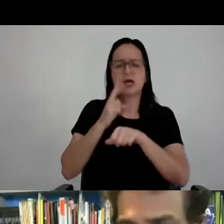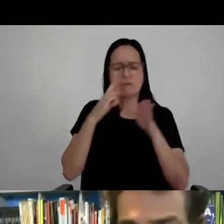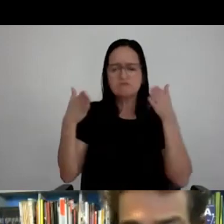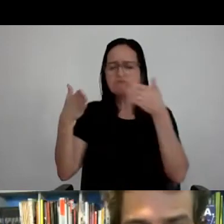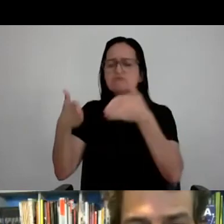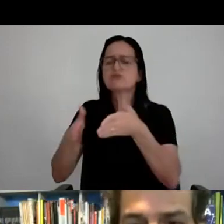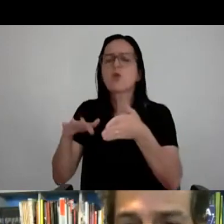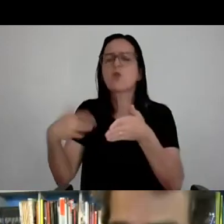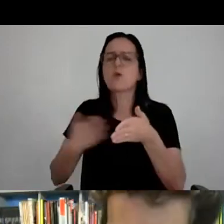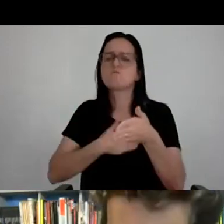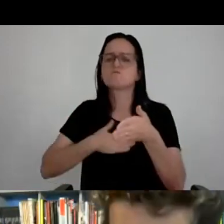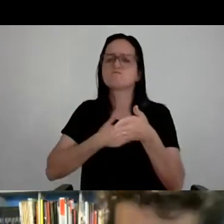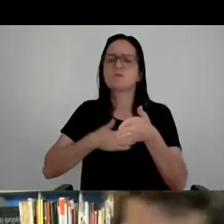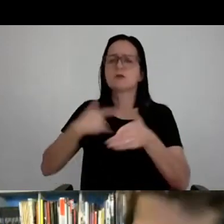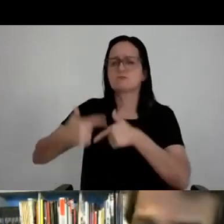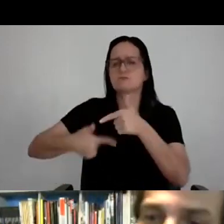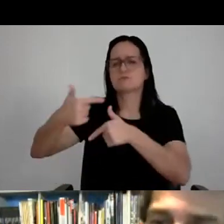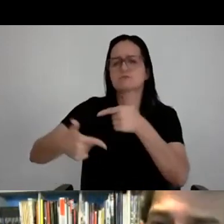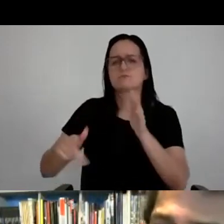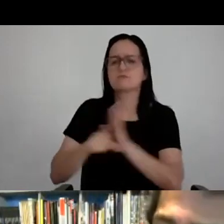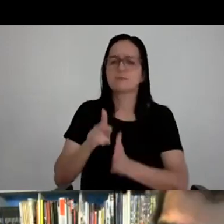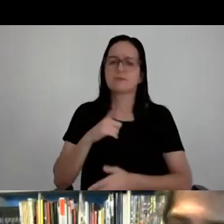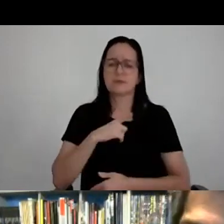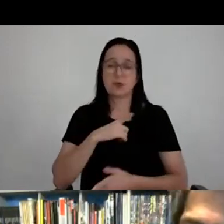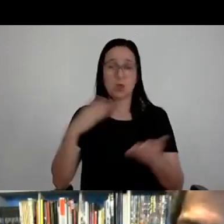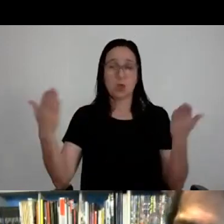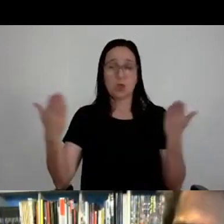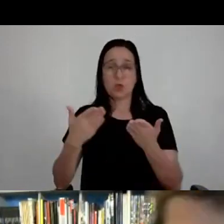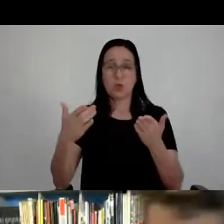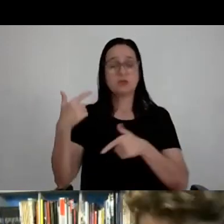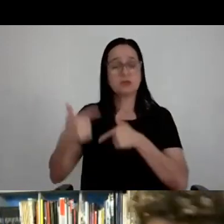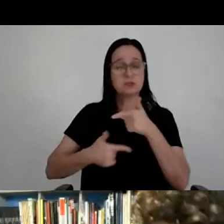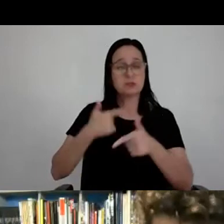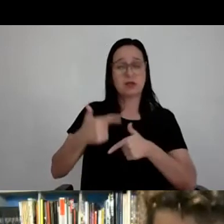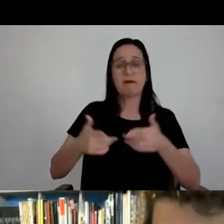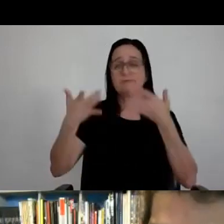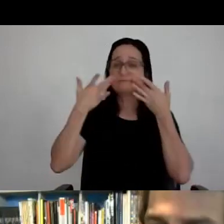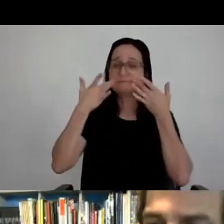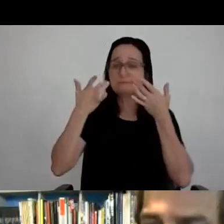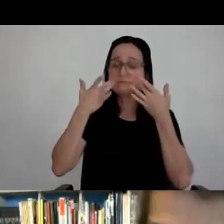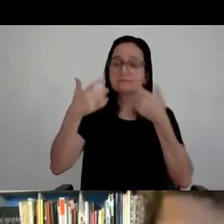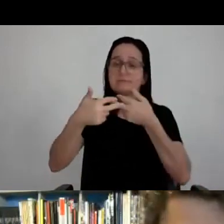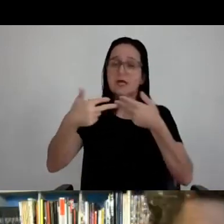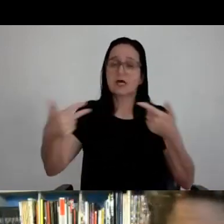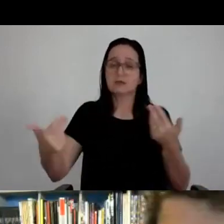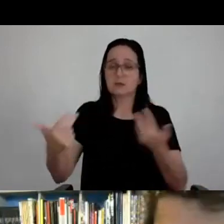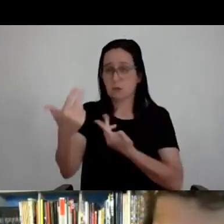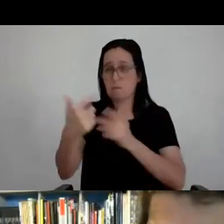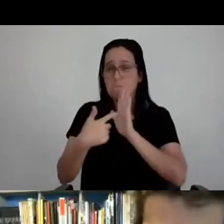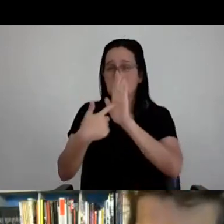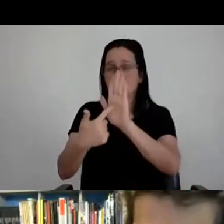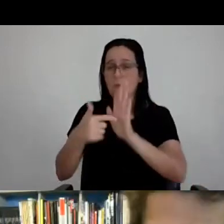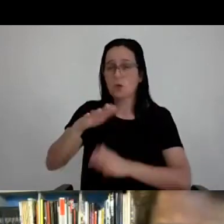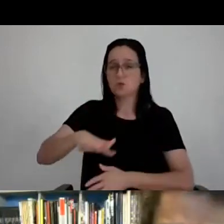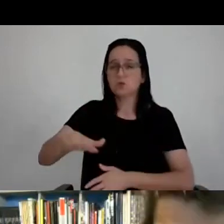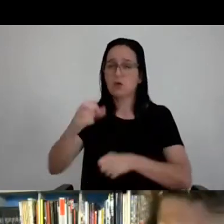ele gosta e trabalhar, gente hoje em dia trabalha tanto nessa parte cênica, esse exemplo que dei agora, que mexe com estrutura,